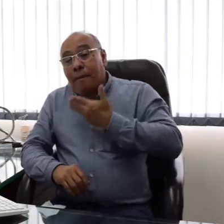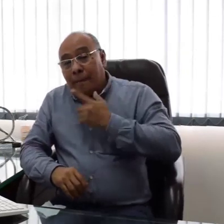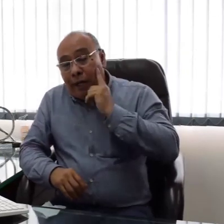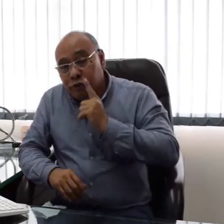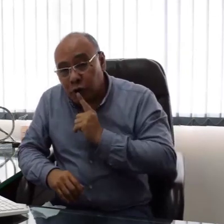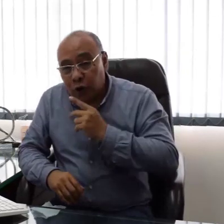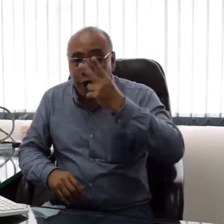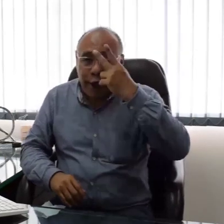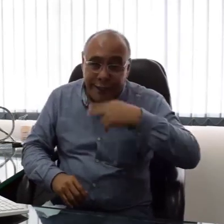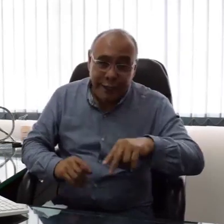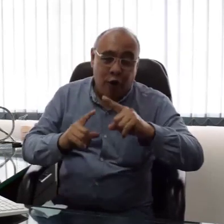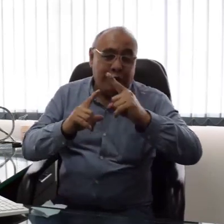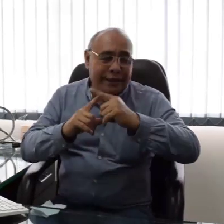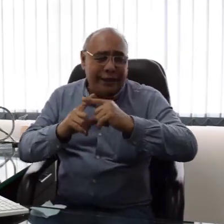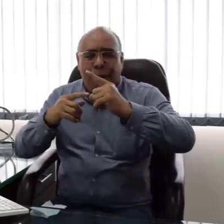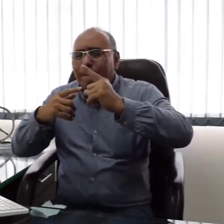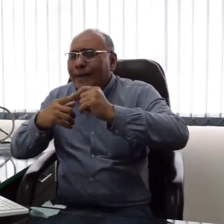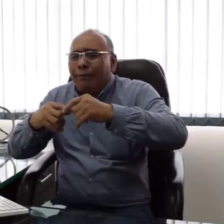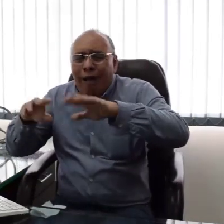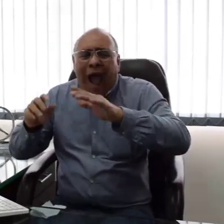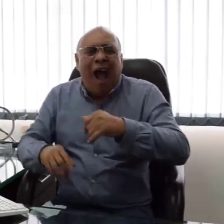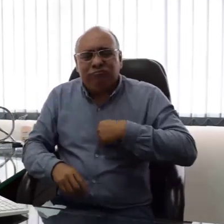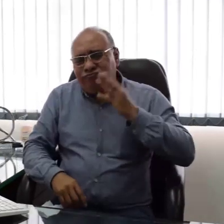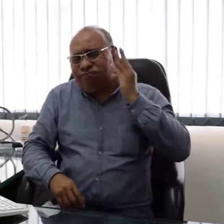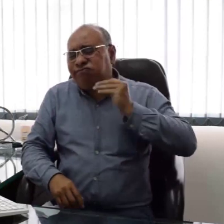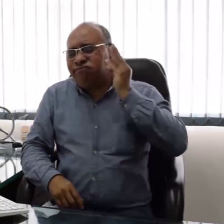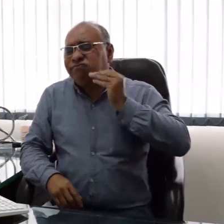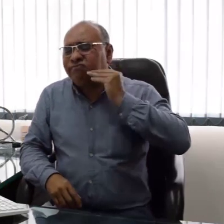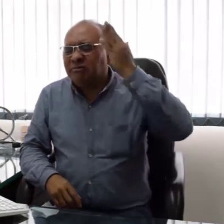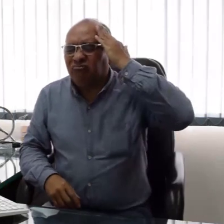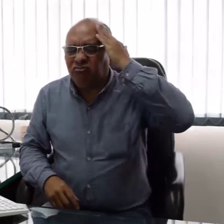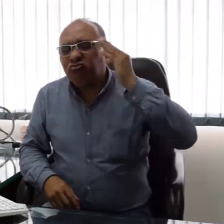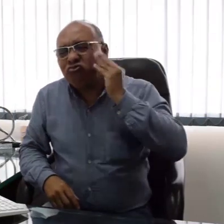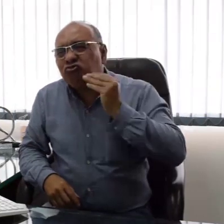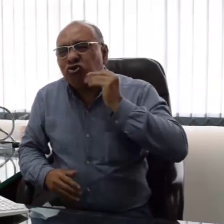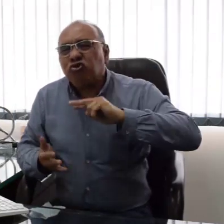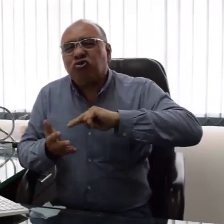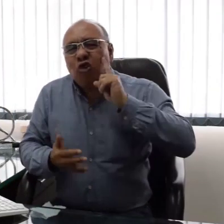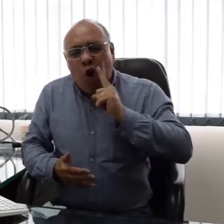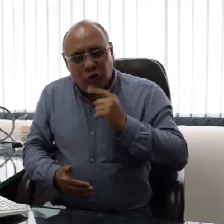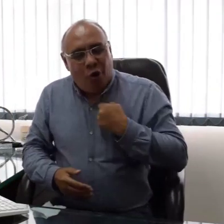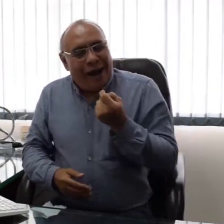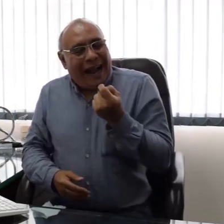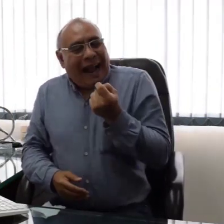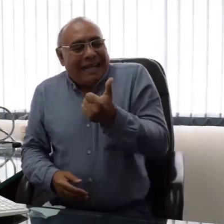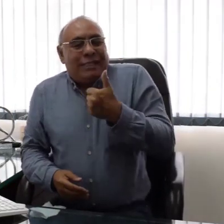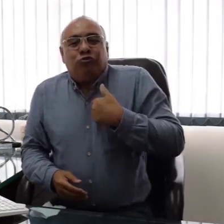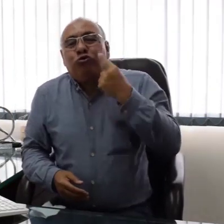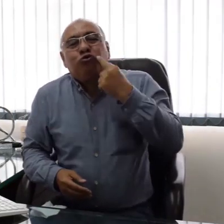sorda, mis padres son sordos, mis hijos o mis primos lo son. Entonces ello me da la experiencia y por esta experiencia soy casi